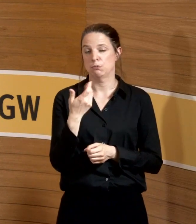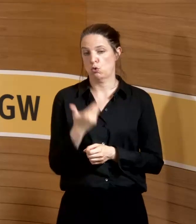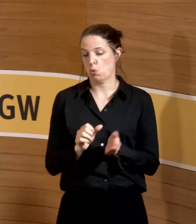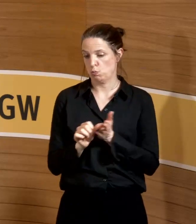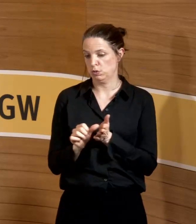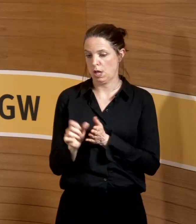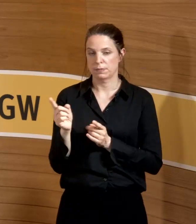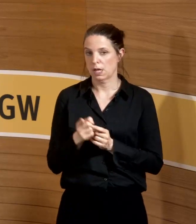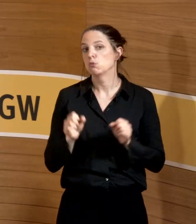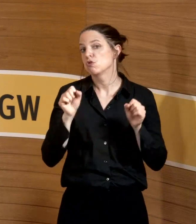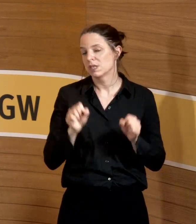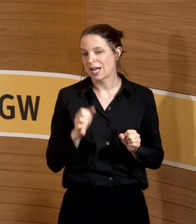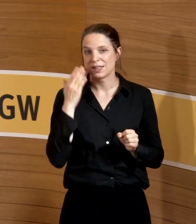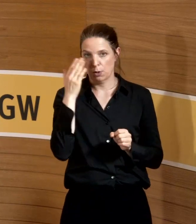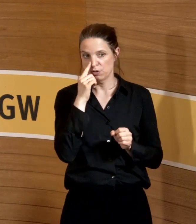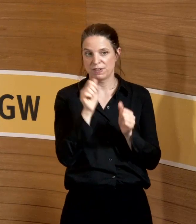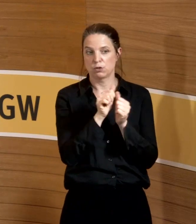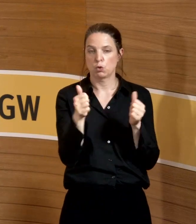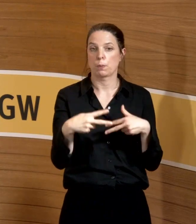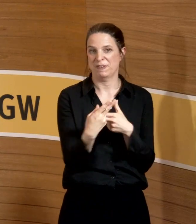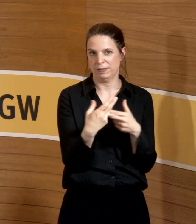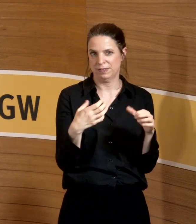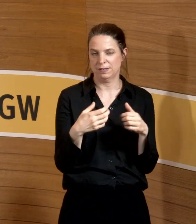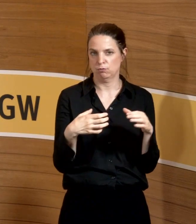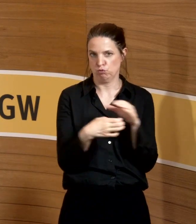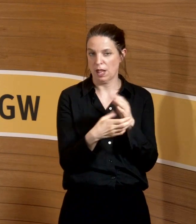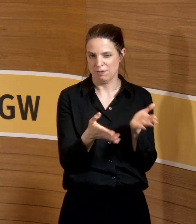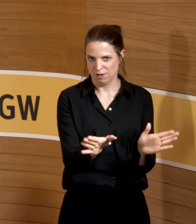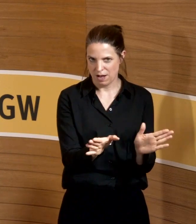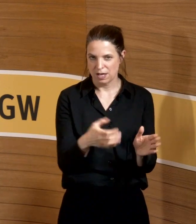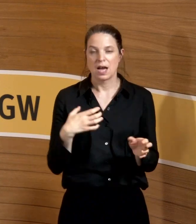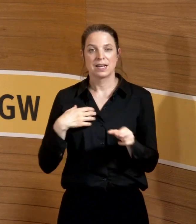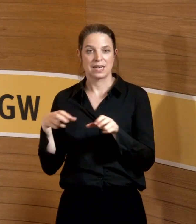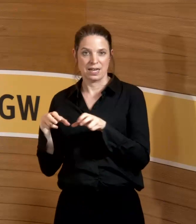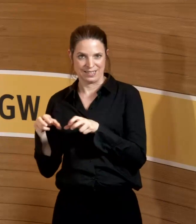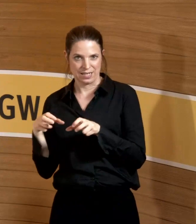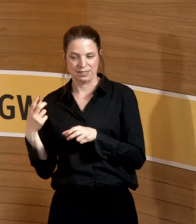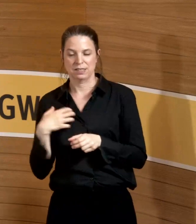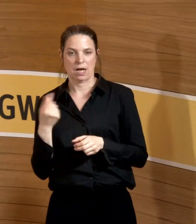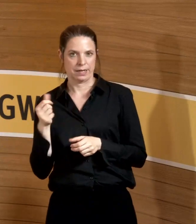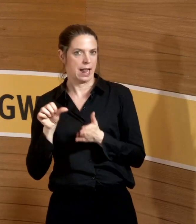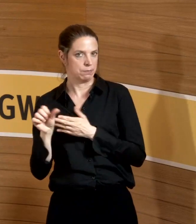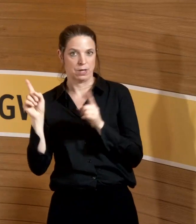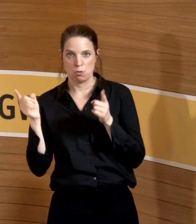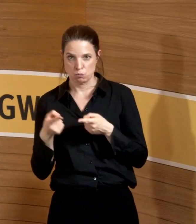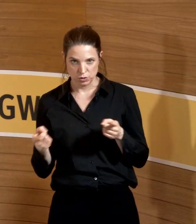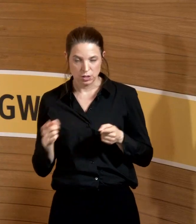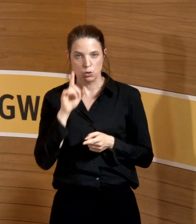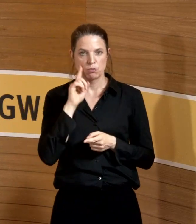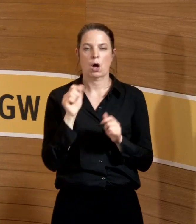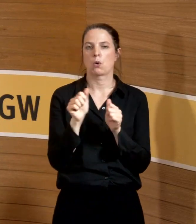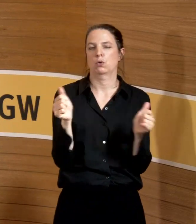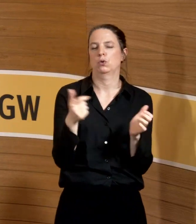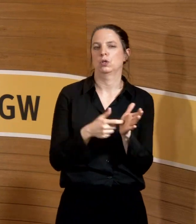und jemand findet, einen neuen dafür einstellen befristet. Die Krankenkassen müssen dann das Krankengeld nicht zahlen und die Frau ist